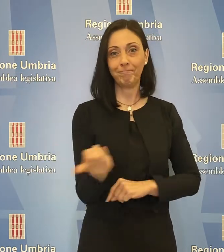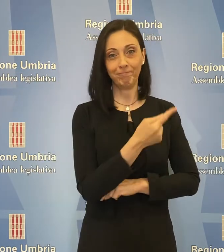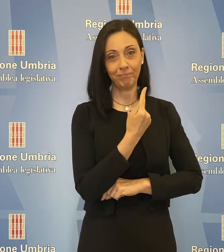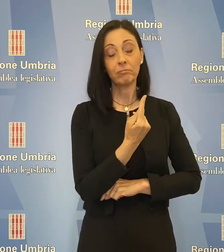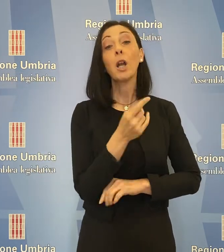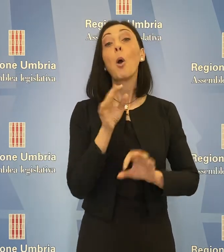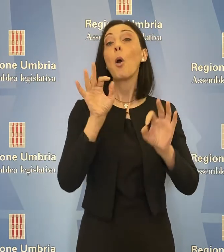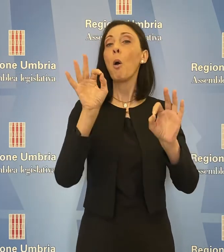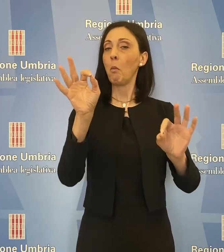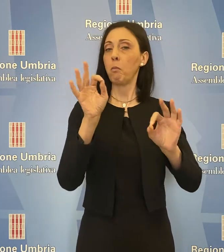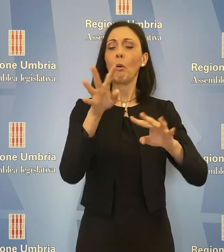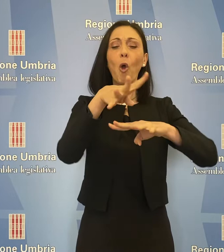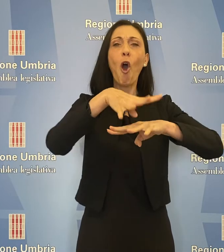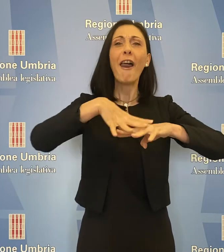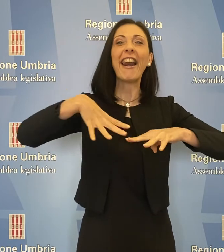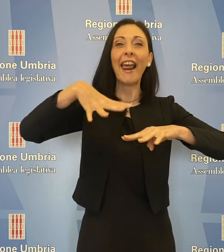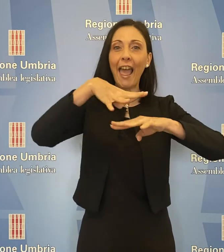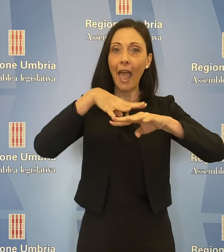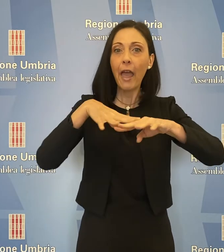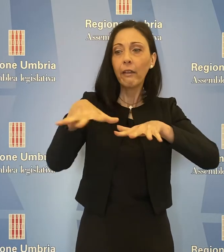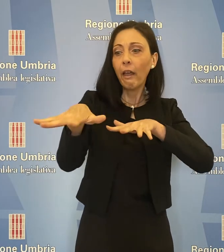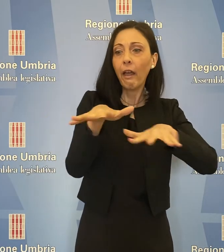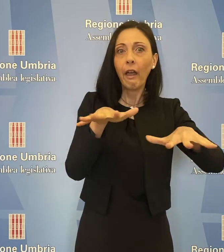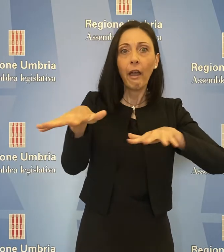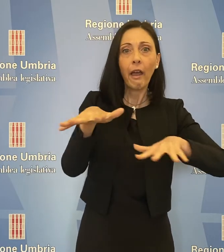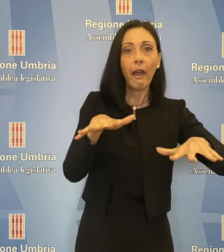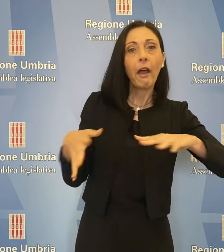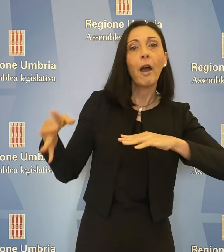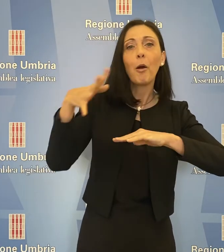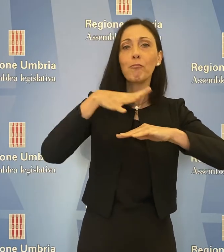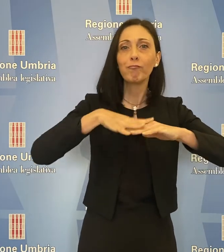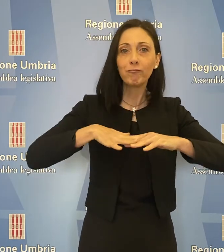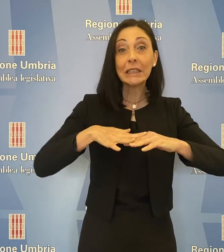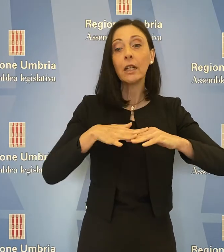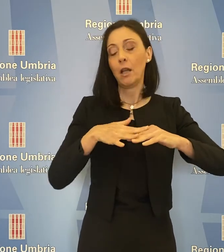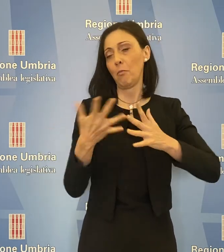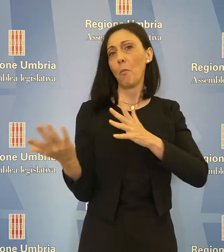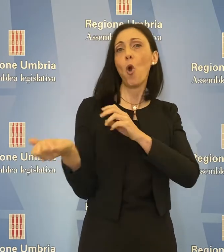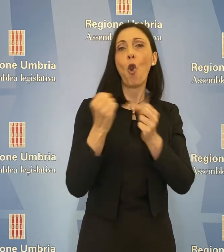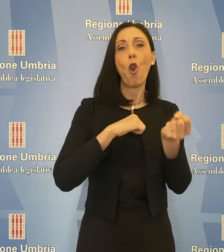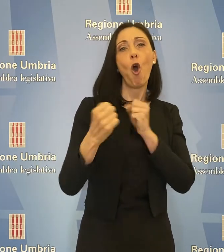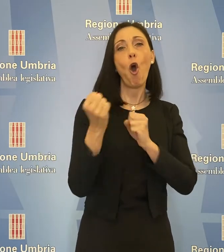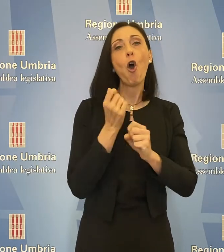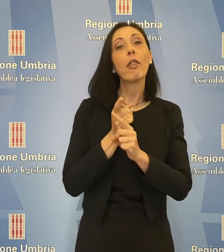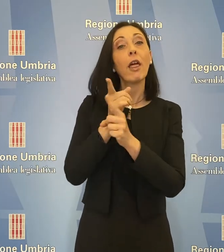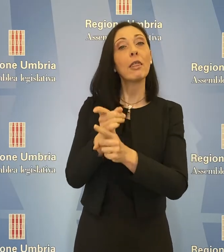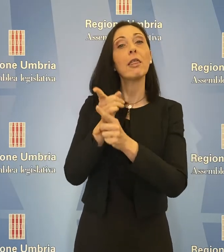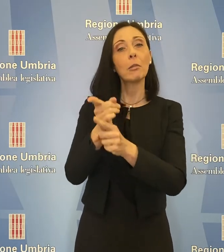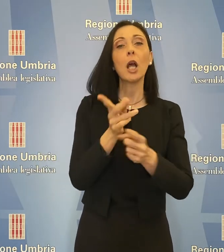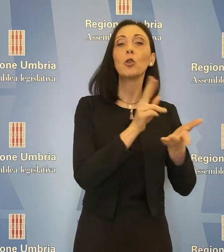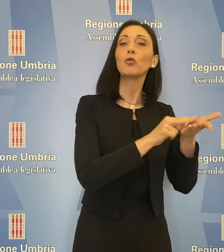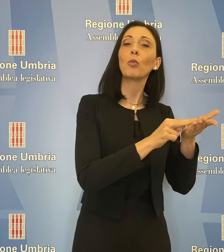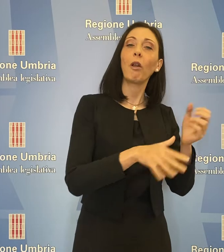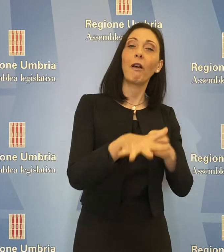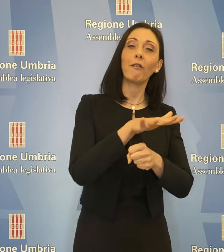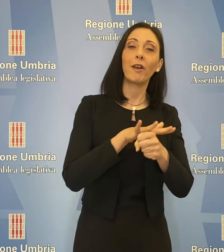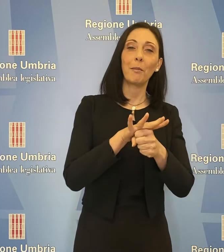consolidando un sistema di rete che generi un'azione integrata e sinergica di lotta alle dipendenze tra scuola, famiglie,